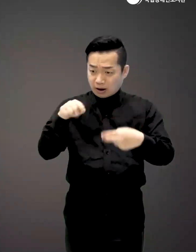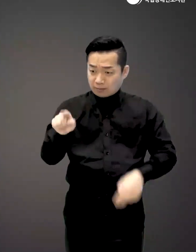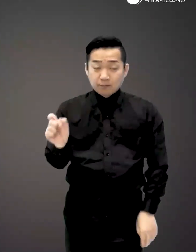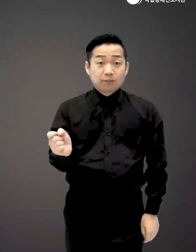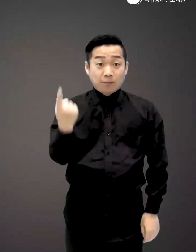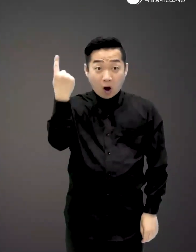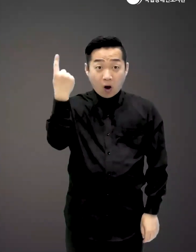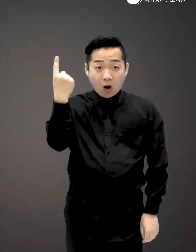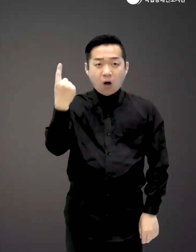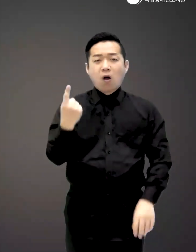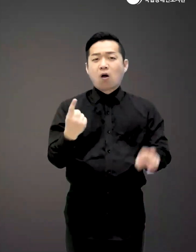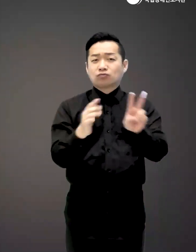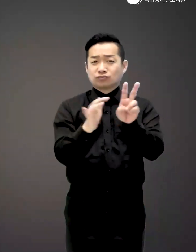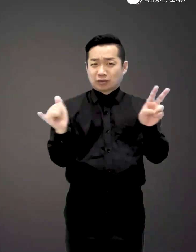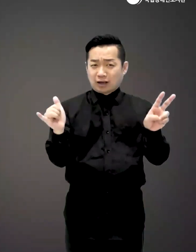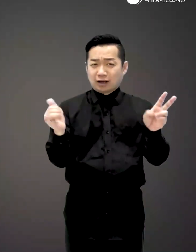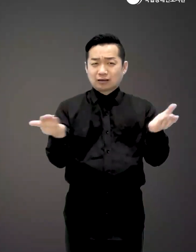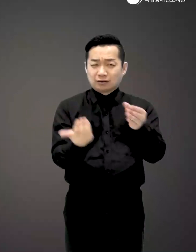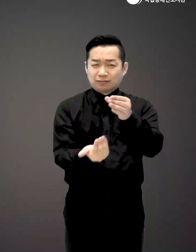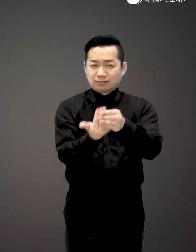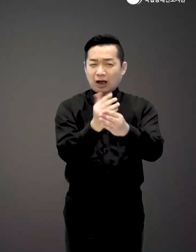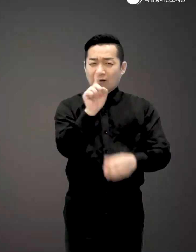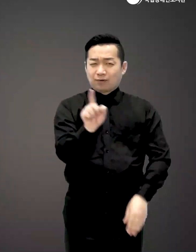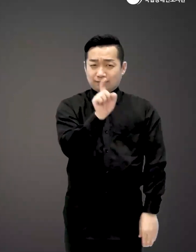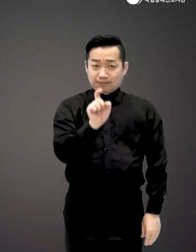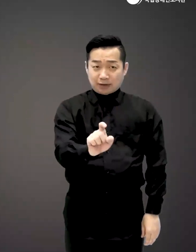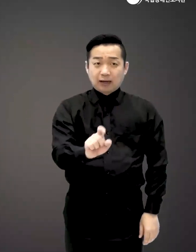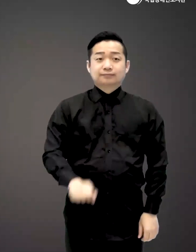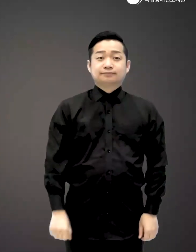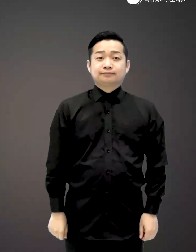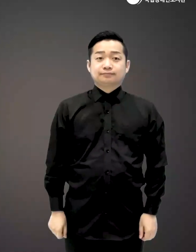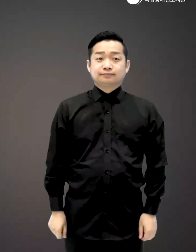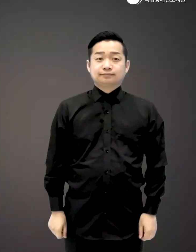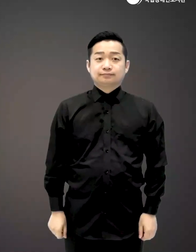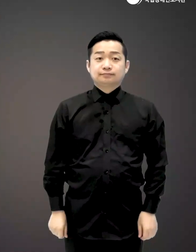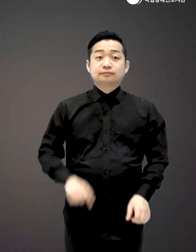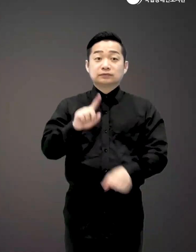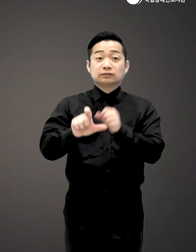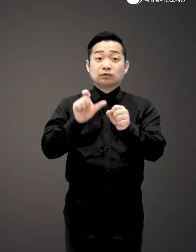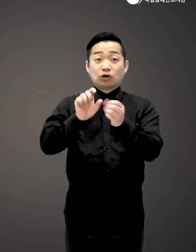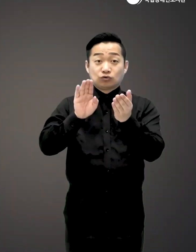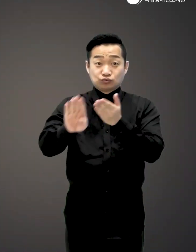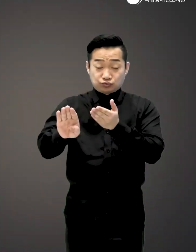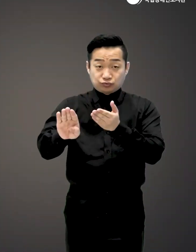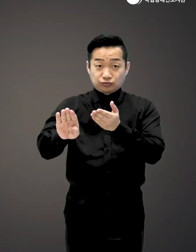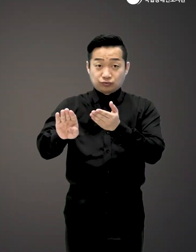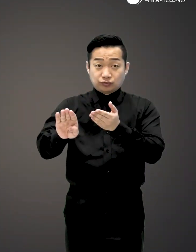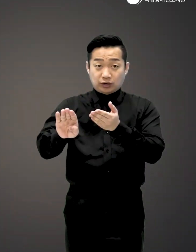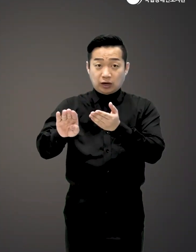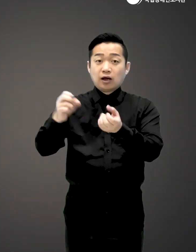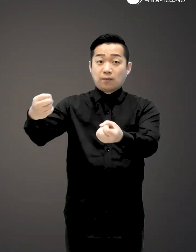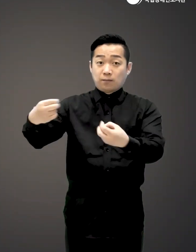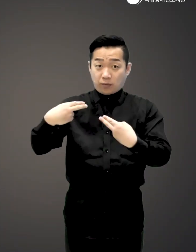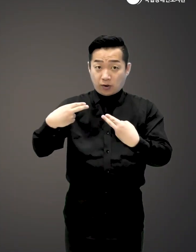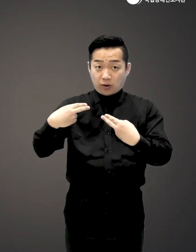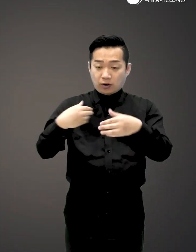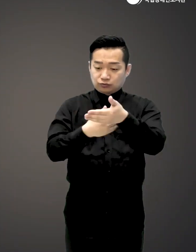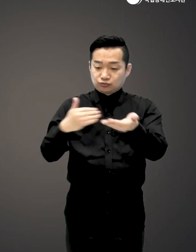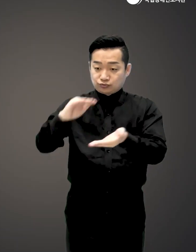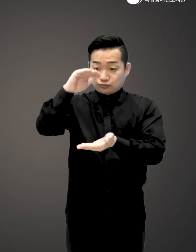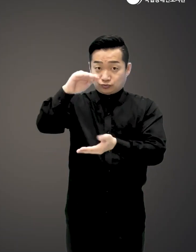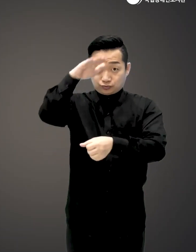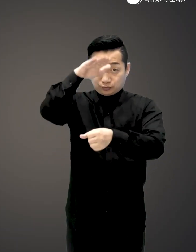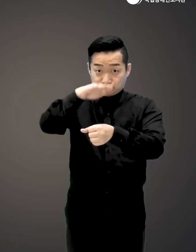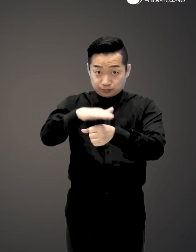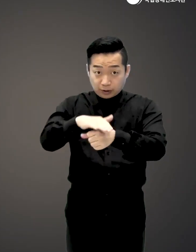배달된 편지 한 통으로 인해 과연 이들에게는 어떤 일이 벌어질까 15년 뒤에 배달되는 포스트캡슐